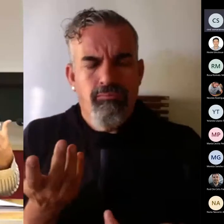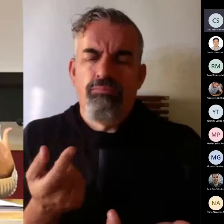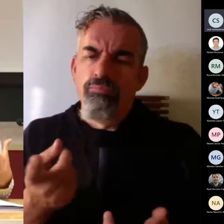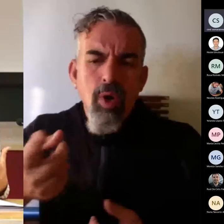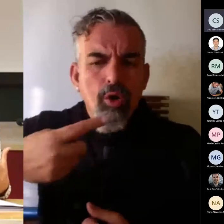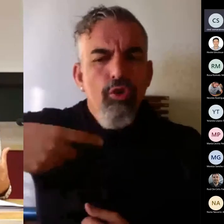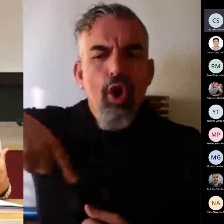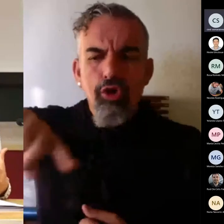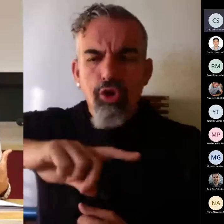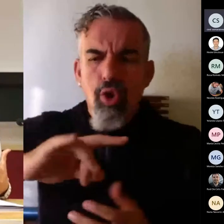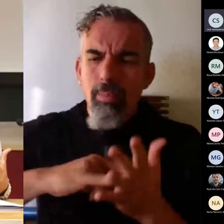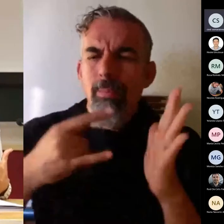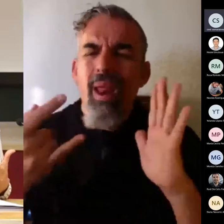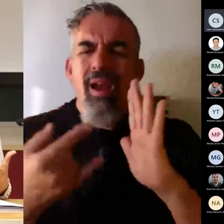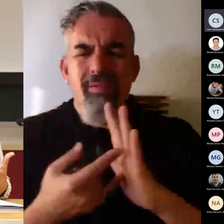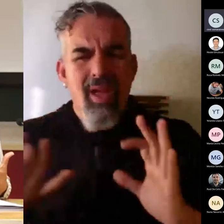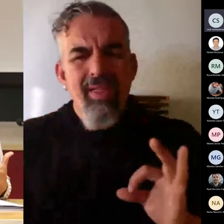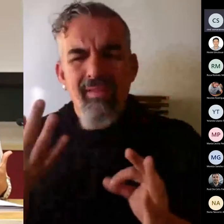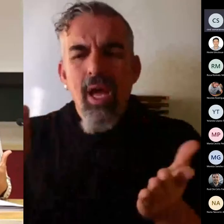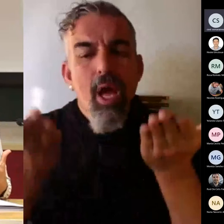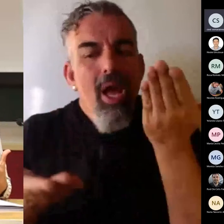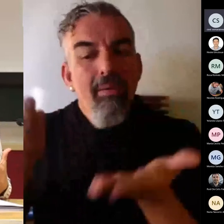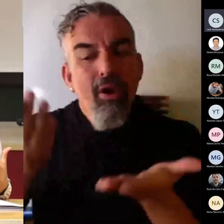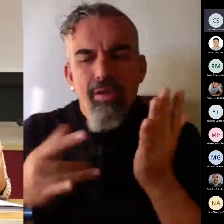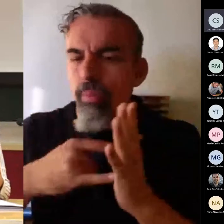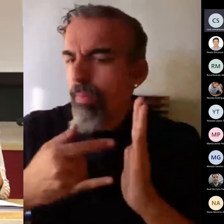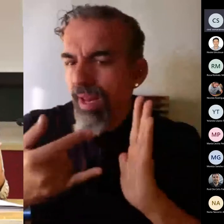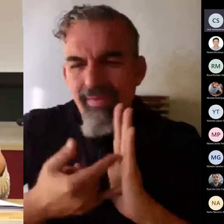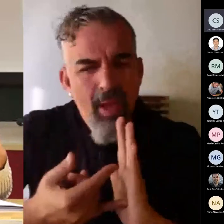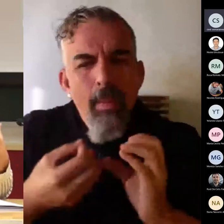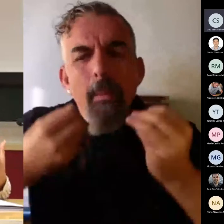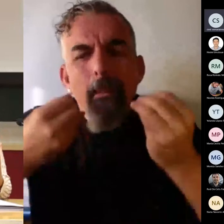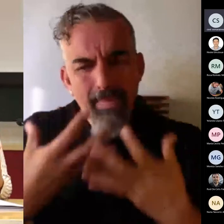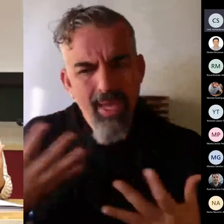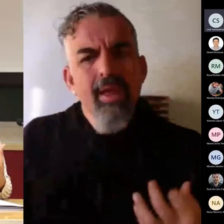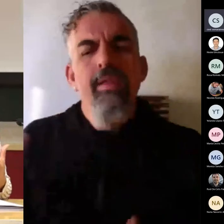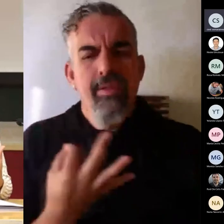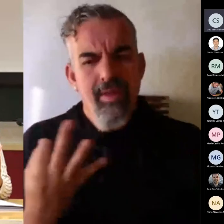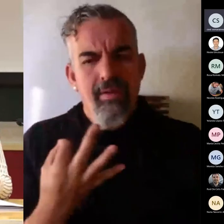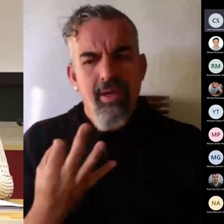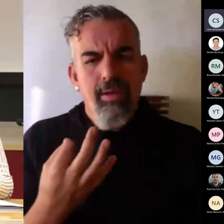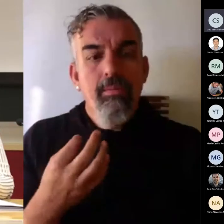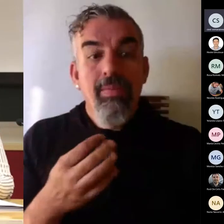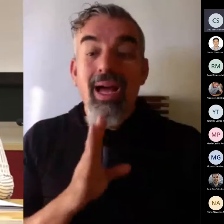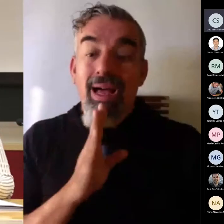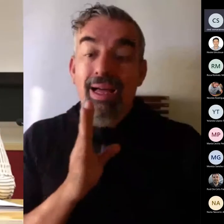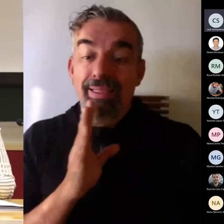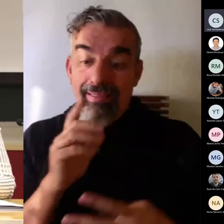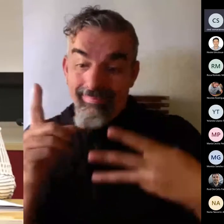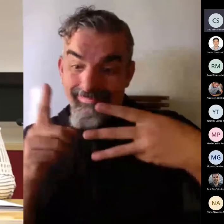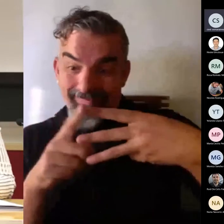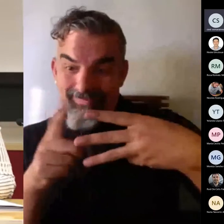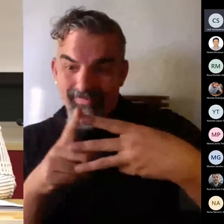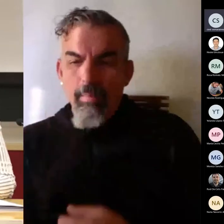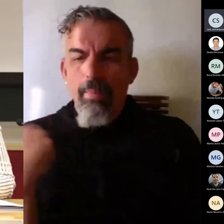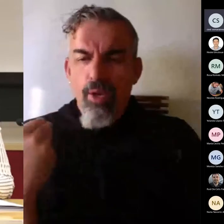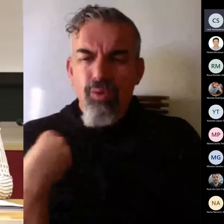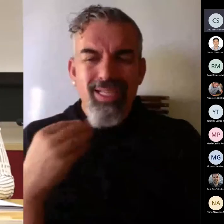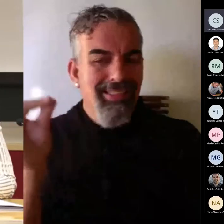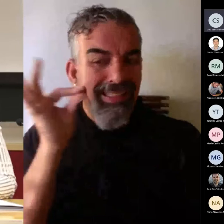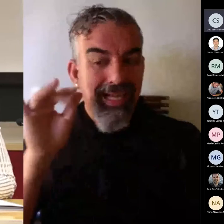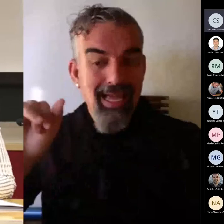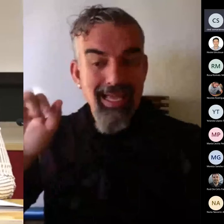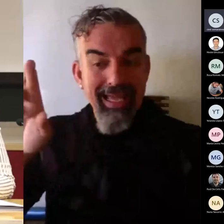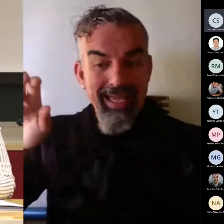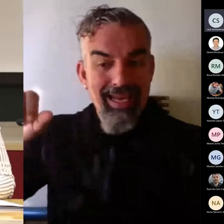que planificar bien la evaluación. Entonces, respecto a la primera cuestión que nos planteaba Irene, yo he